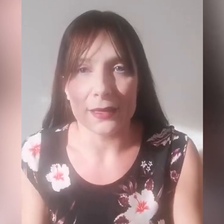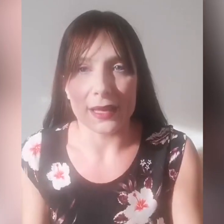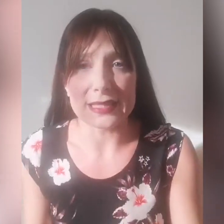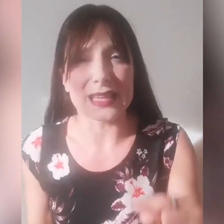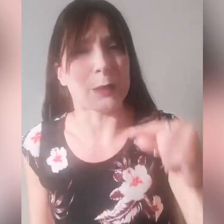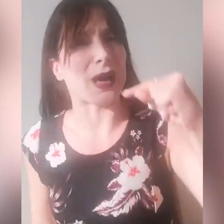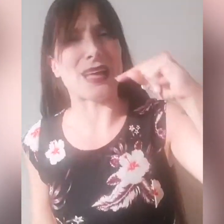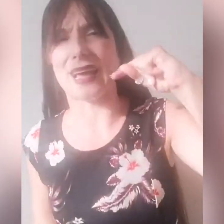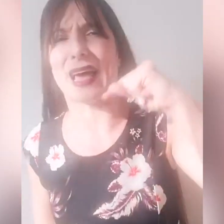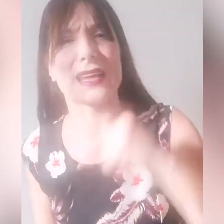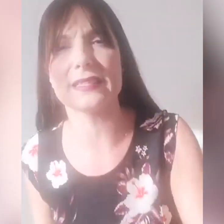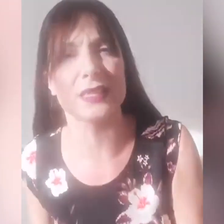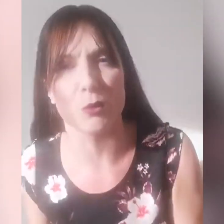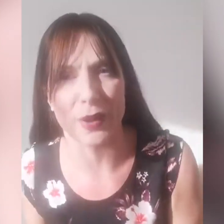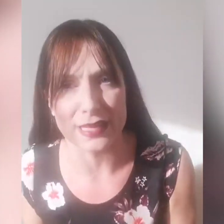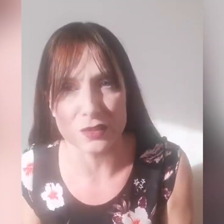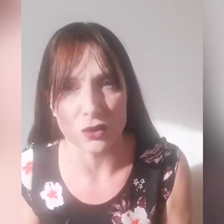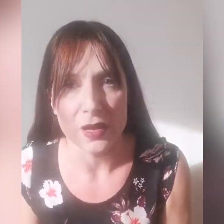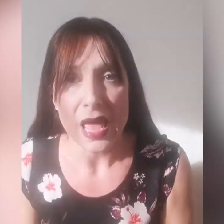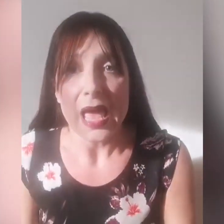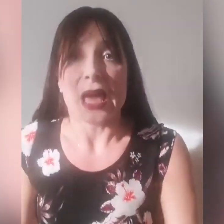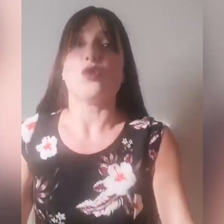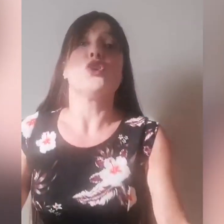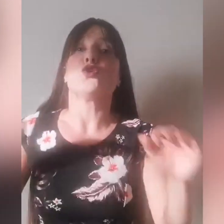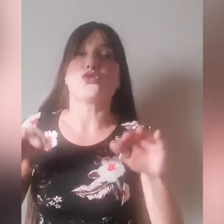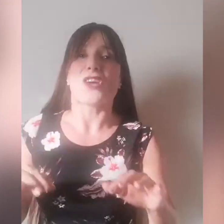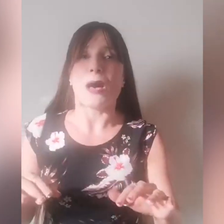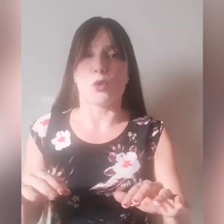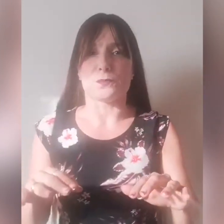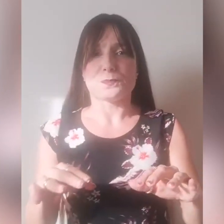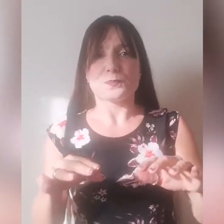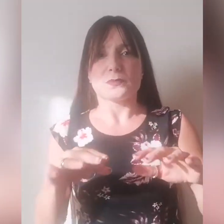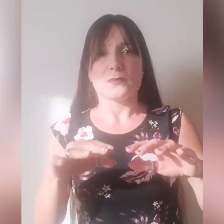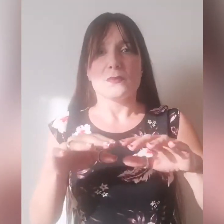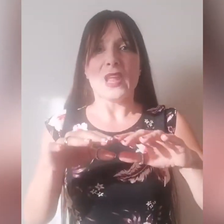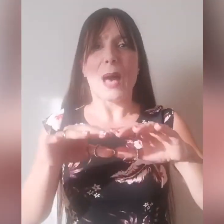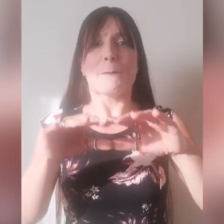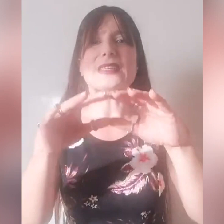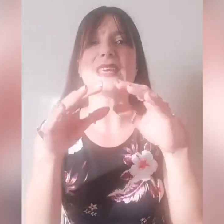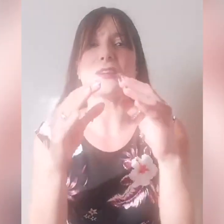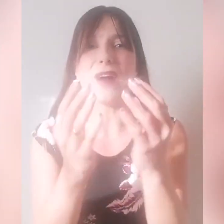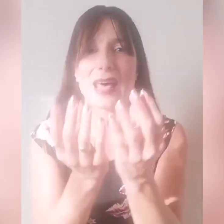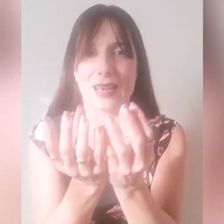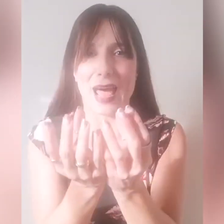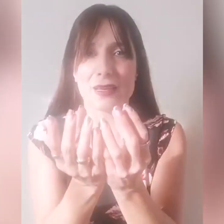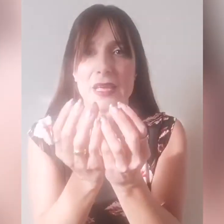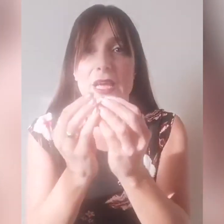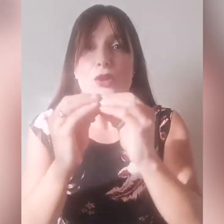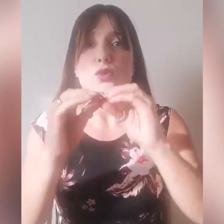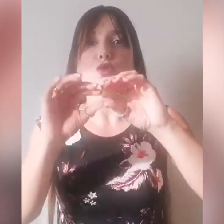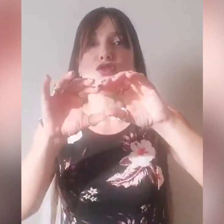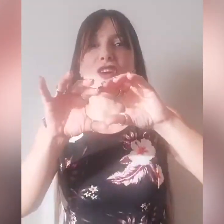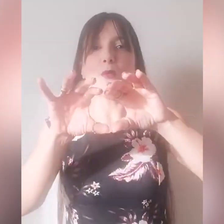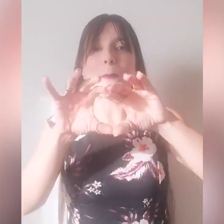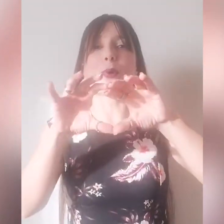è stata pagata a carissimo prezzo e noi riusciamo a preservarla, noi riusciamo a